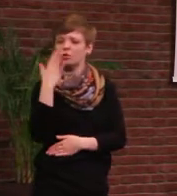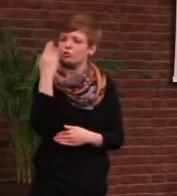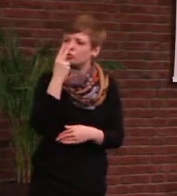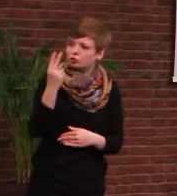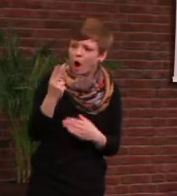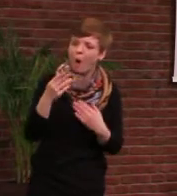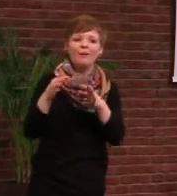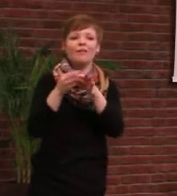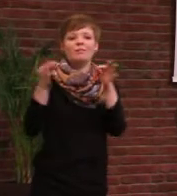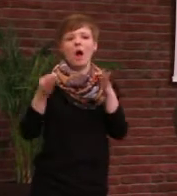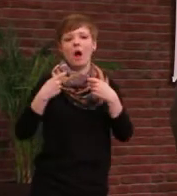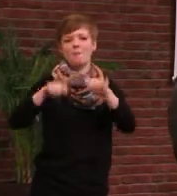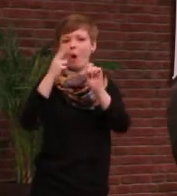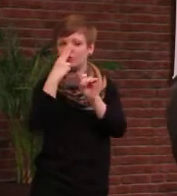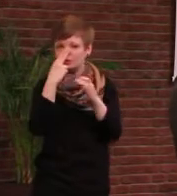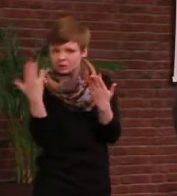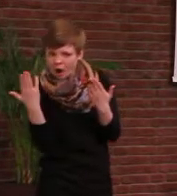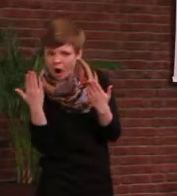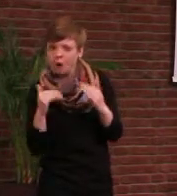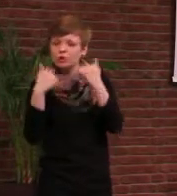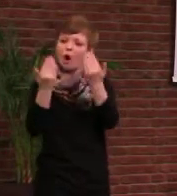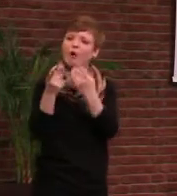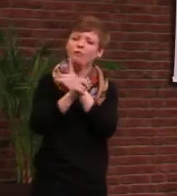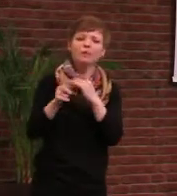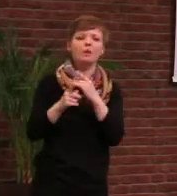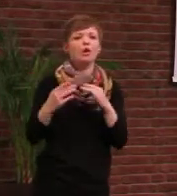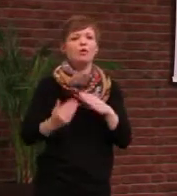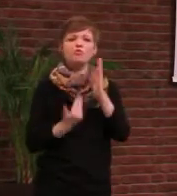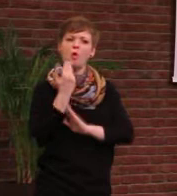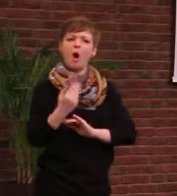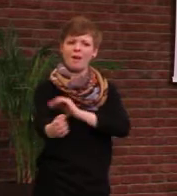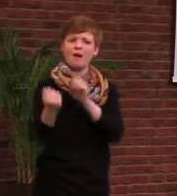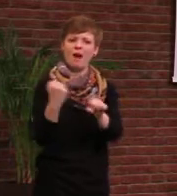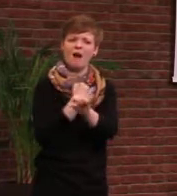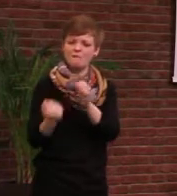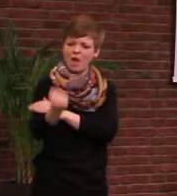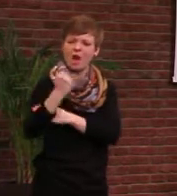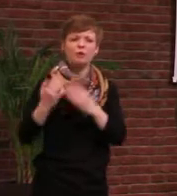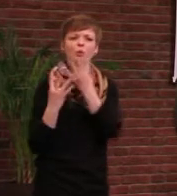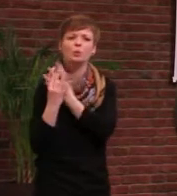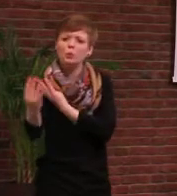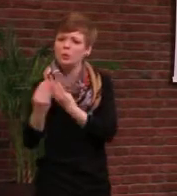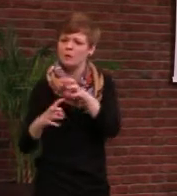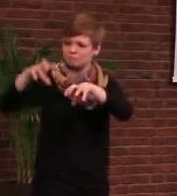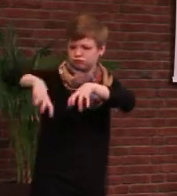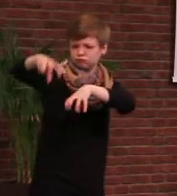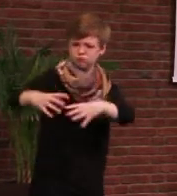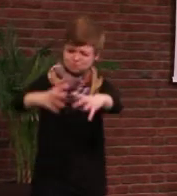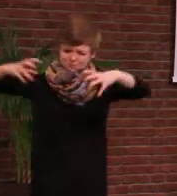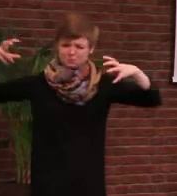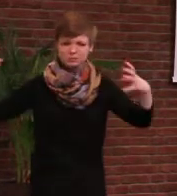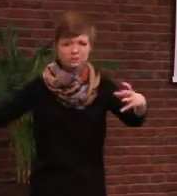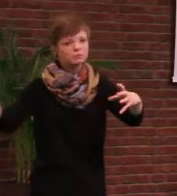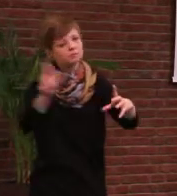Tagebau, die beinhaltet Planung für ein neues 2000 Megawatt Kraftwerk auf der grünen Wiese. Und da haben wir, die Berliner Fraktion und die